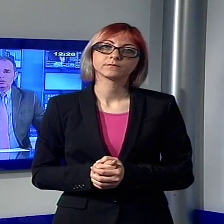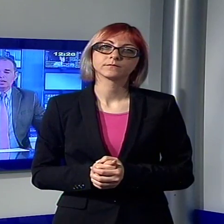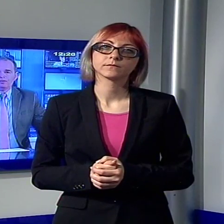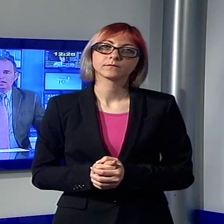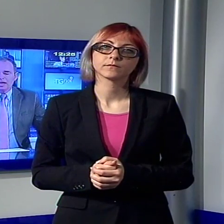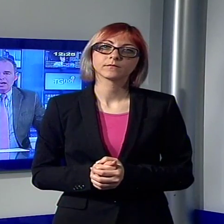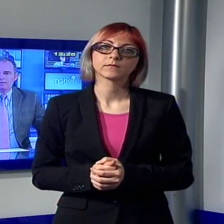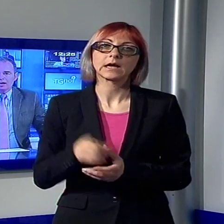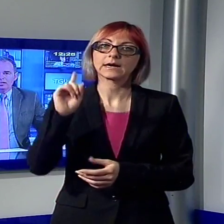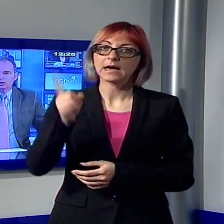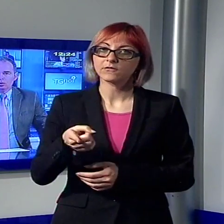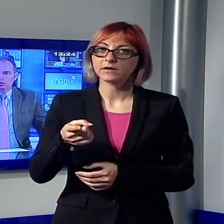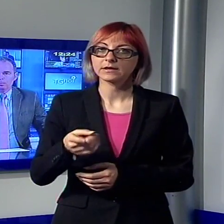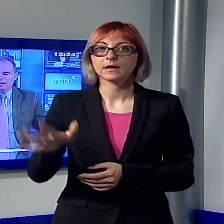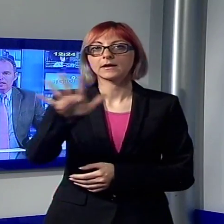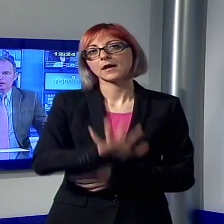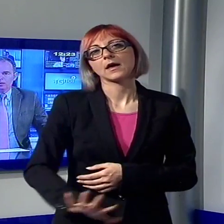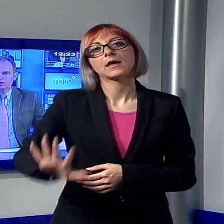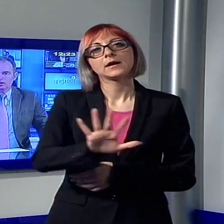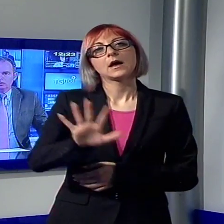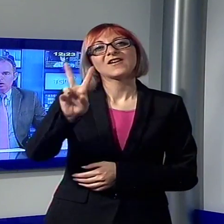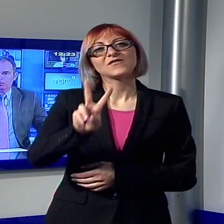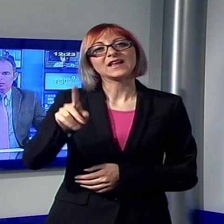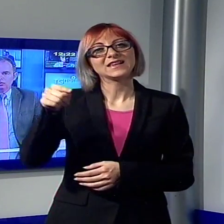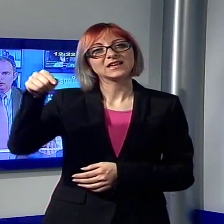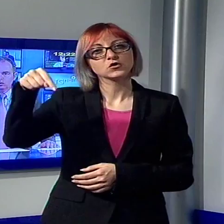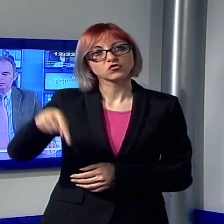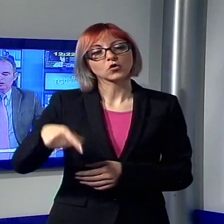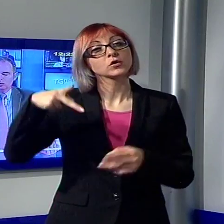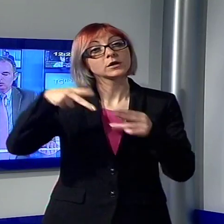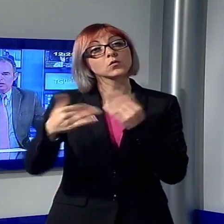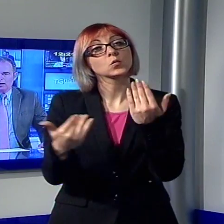in Garfagnana a Vagli sotto per l'inaugurazione del nuovo ponte sospeso sul lago.